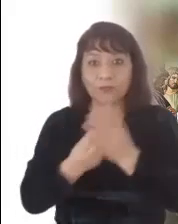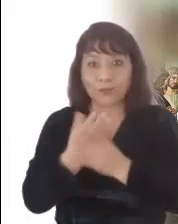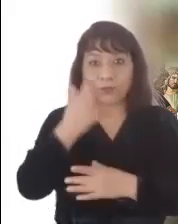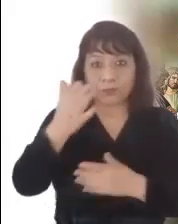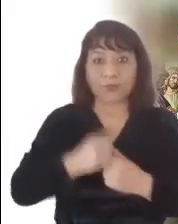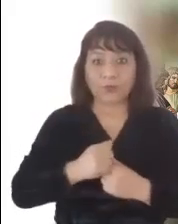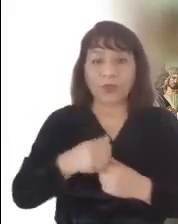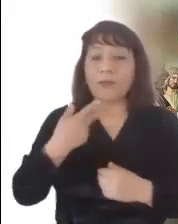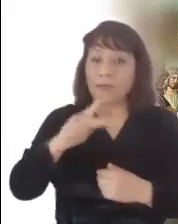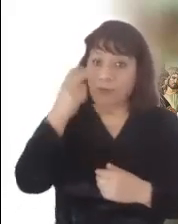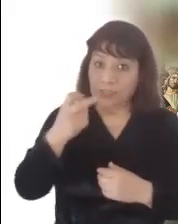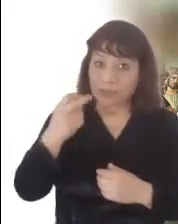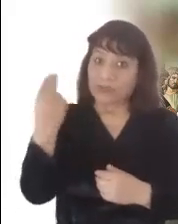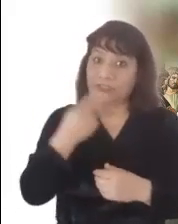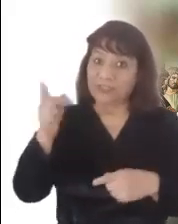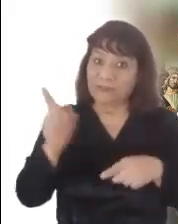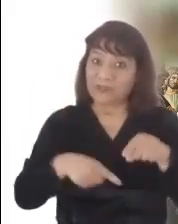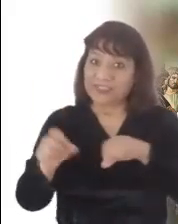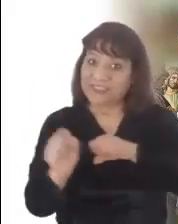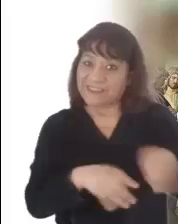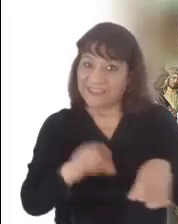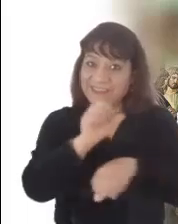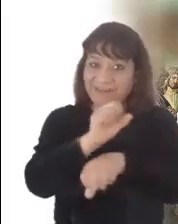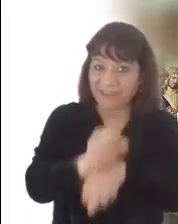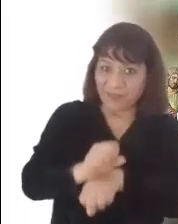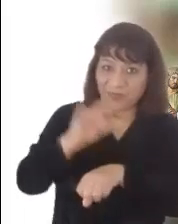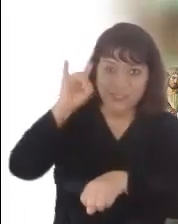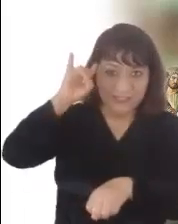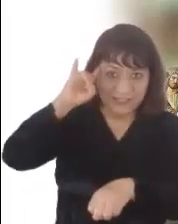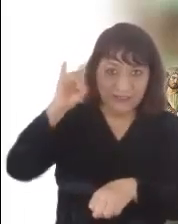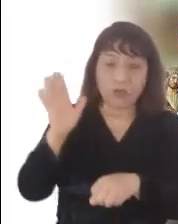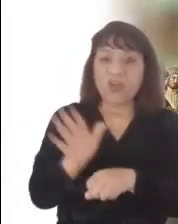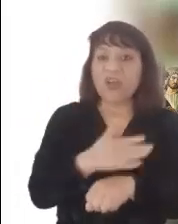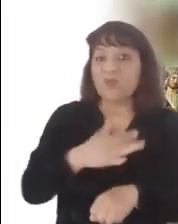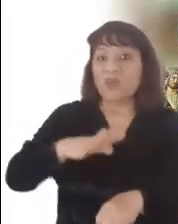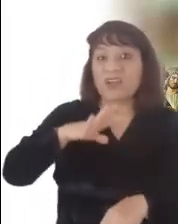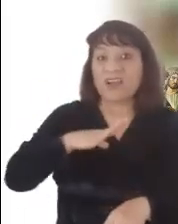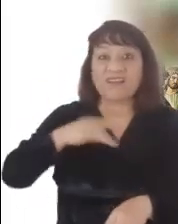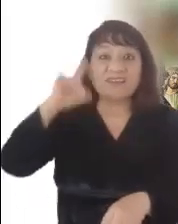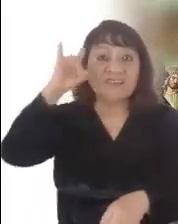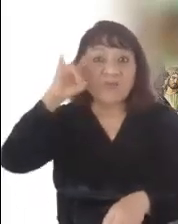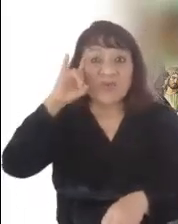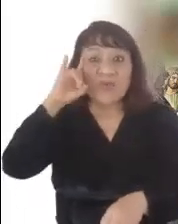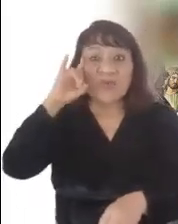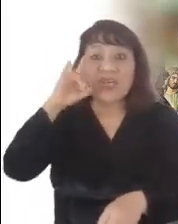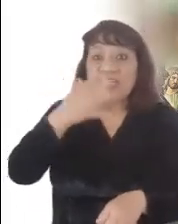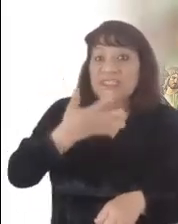requiere quitar toda esclavitud a que se someta a la humanidad. Los demonios del poder y de la ambición siguen